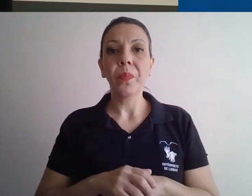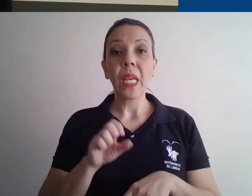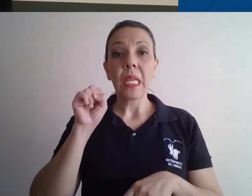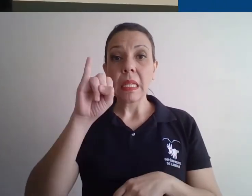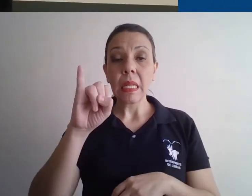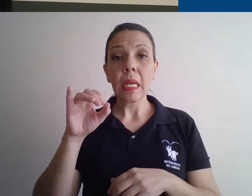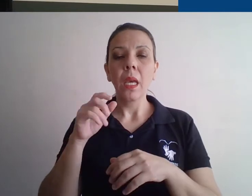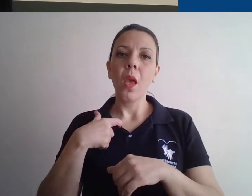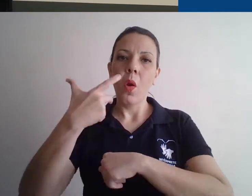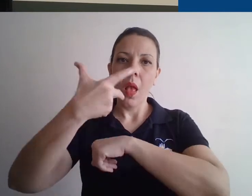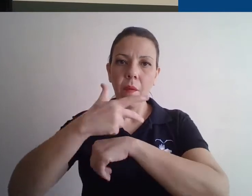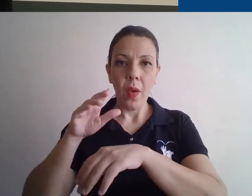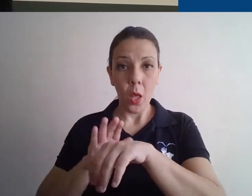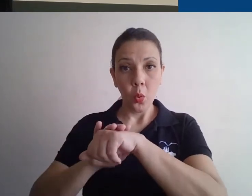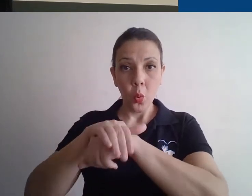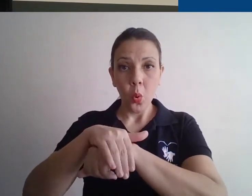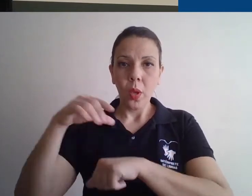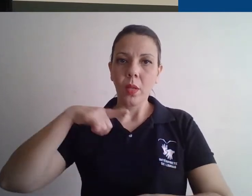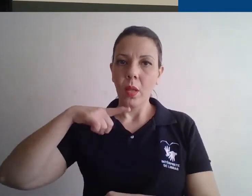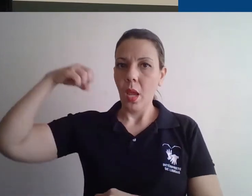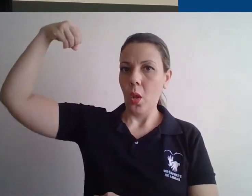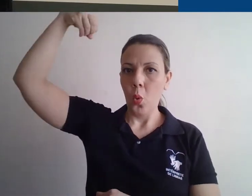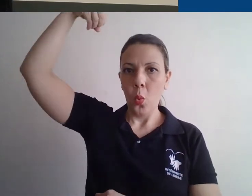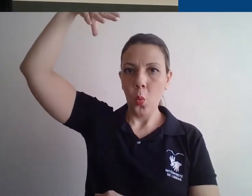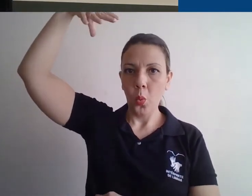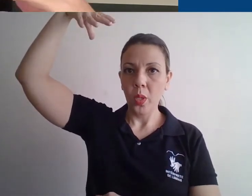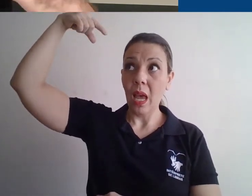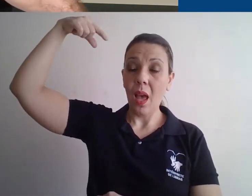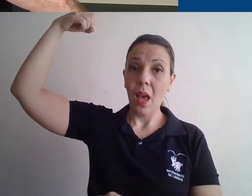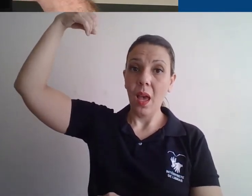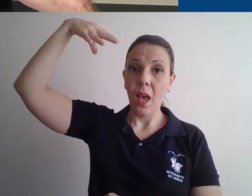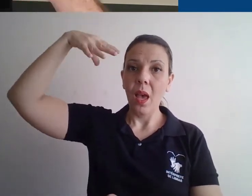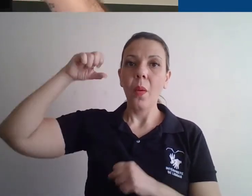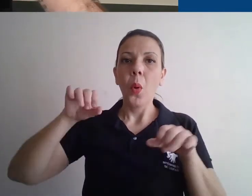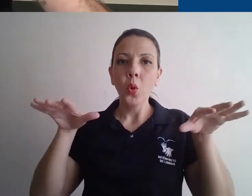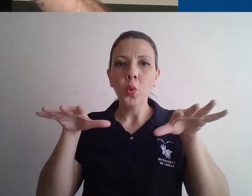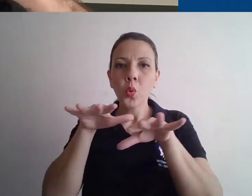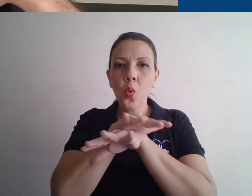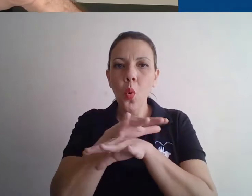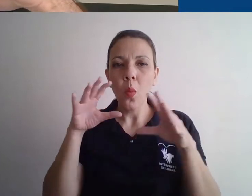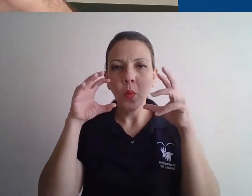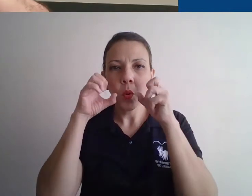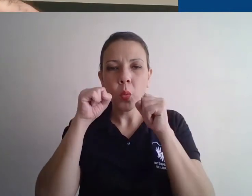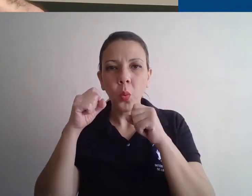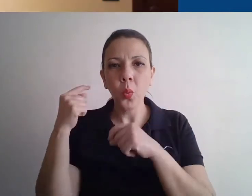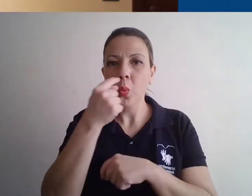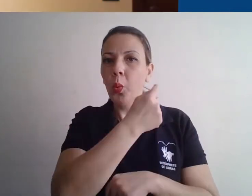noite ou com tudo fechado à noite, por exemplo, só com aquela luz superior, é muito fácil de ficar sombra no seu rosto aqui. essas